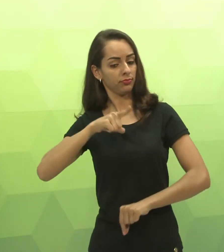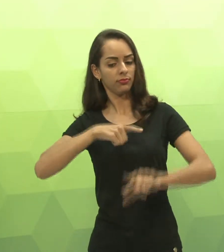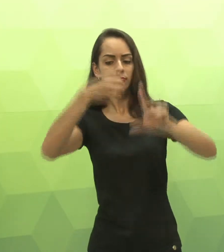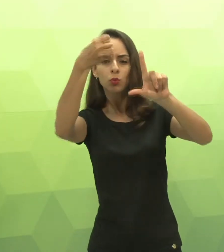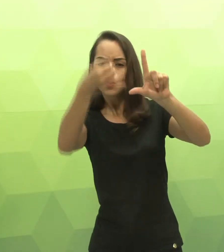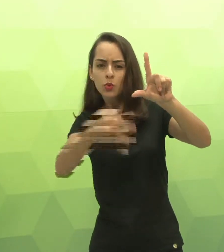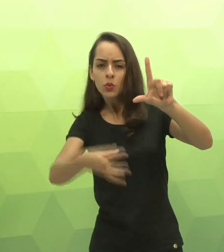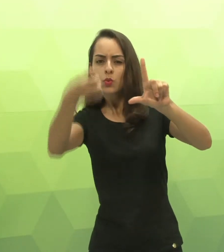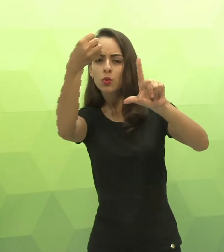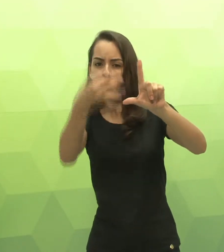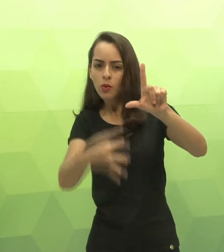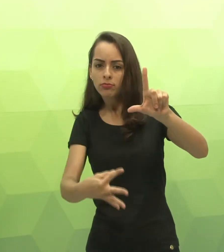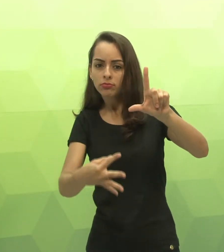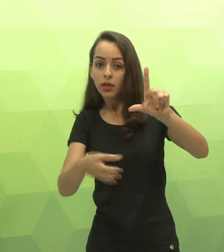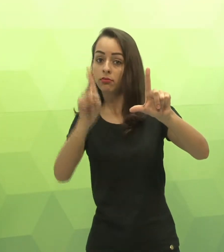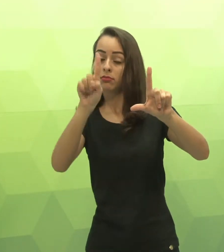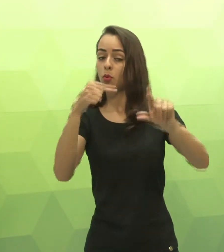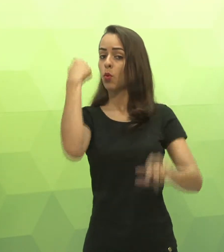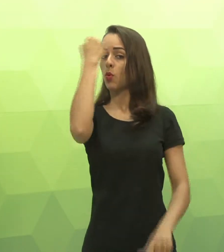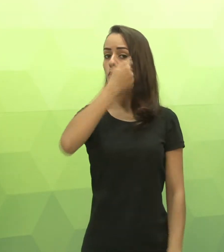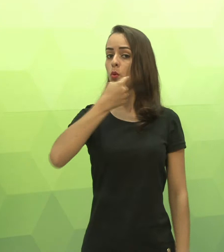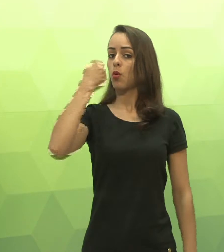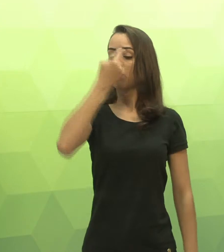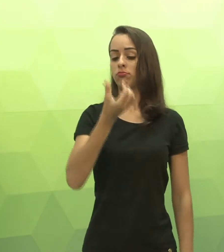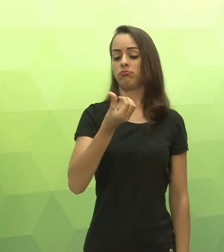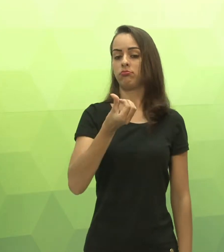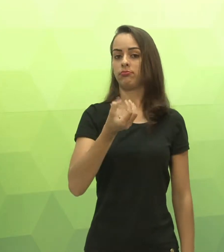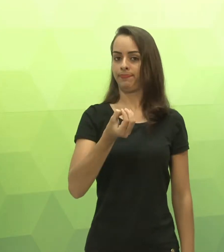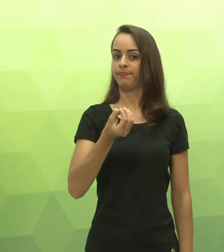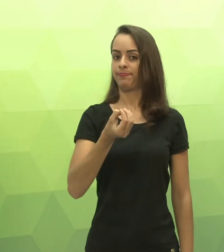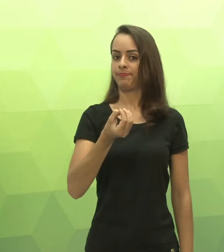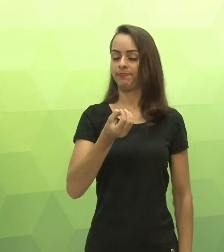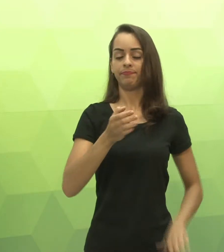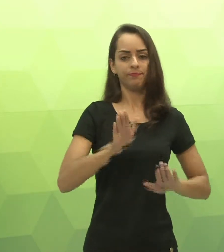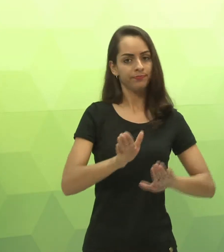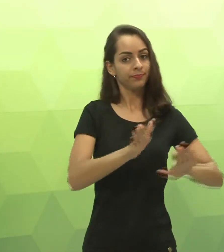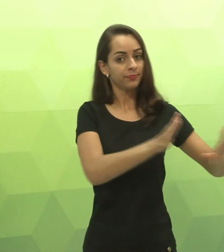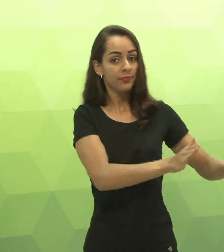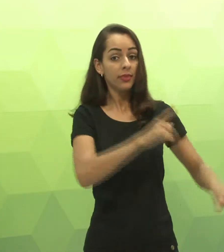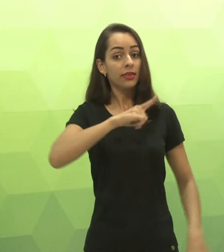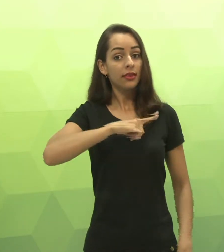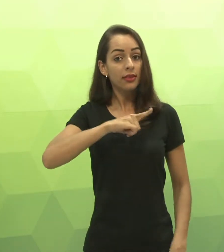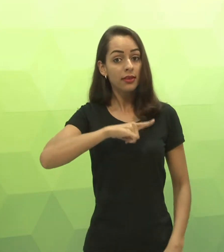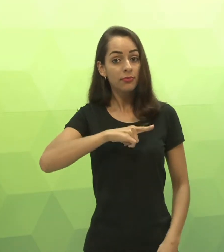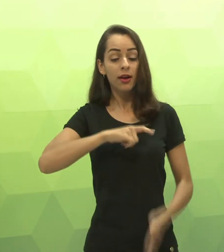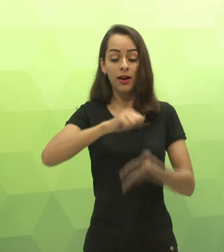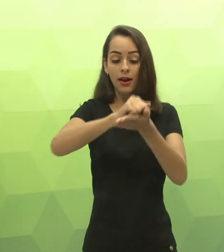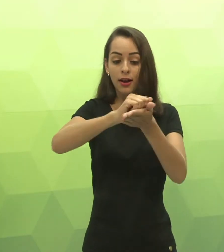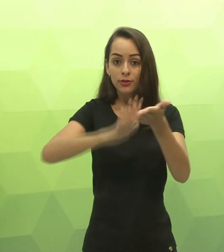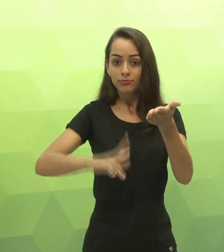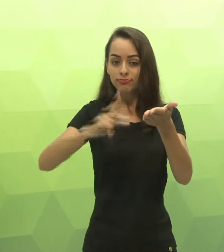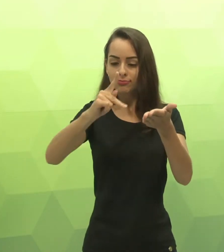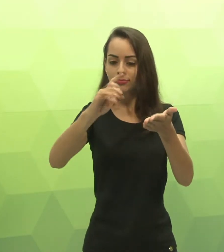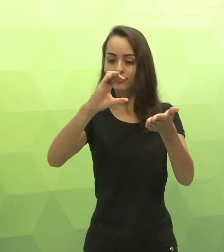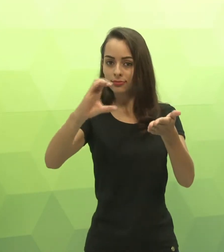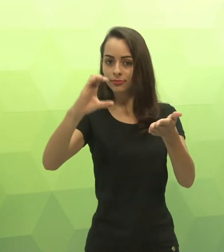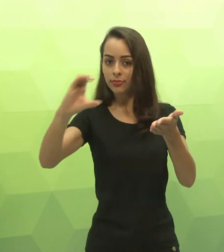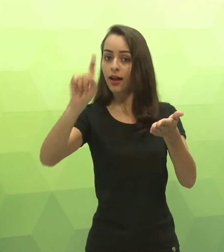nós temos as nossas videoaulas, que totalizarão 60 horas. E temos o PCC, que é a prática. Serão as